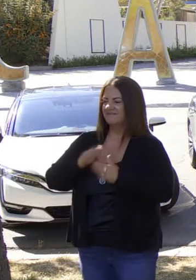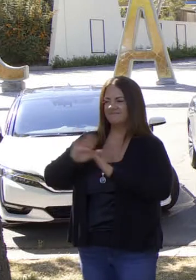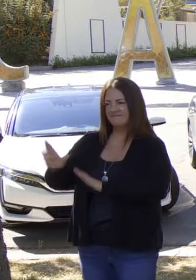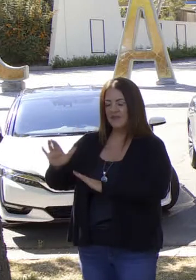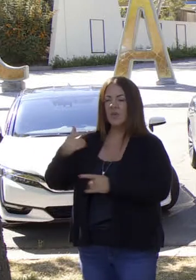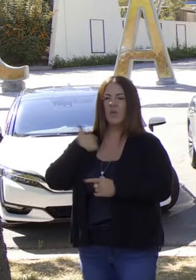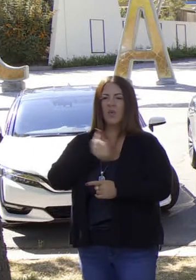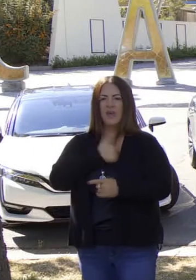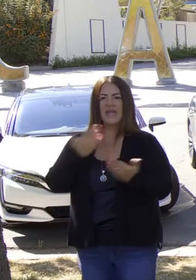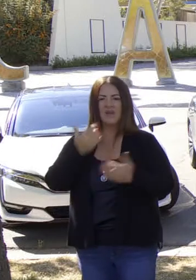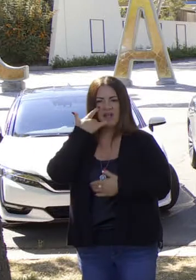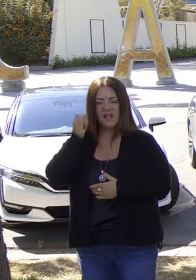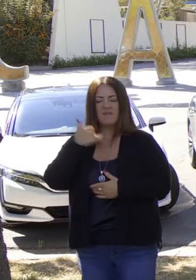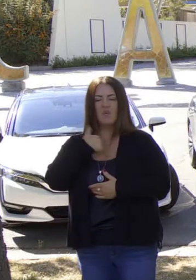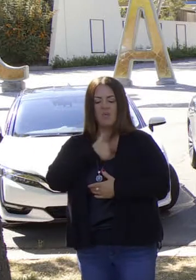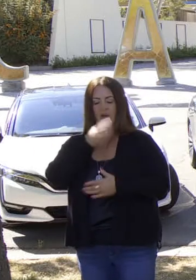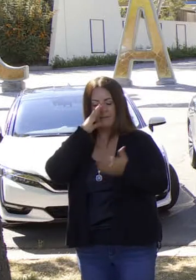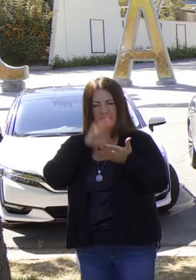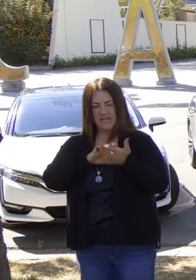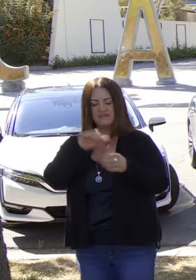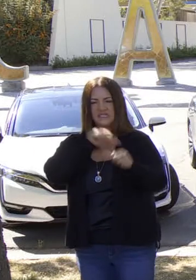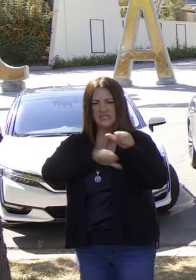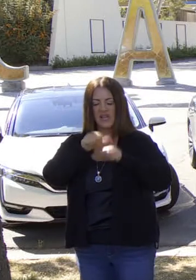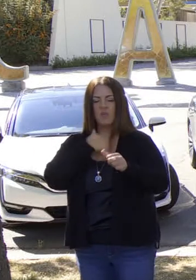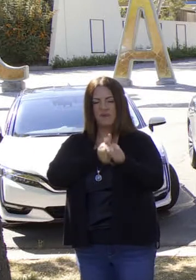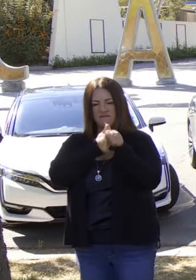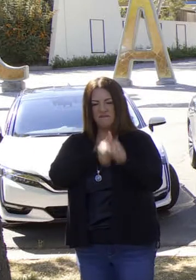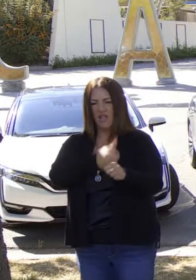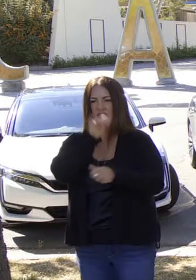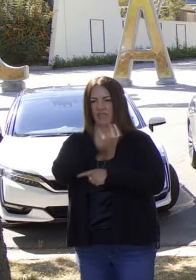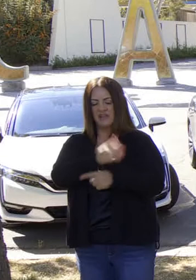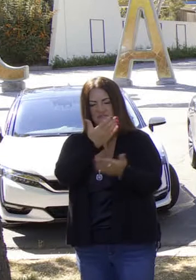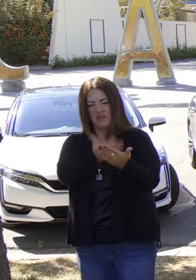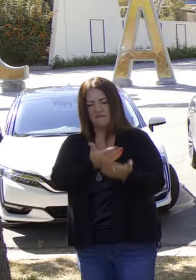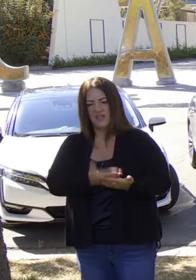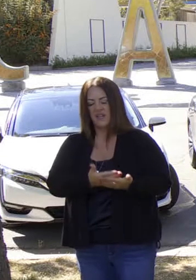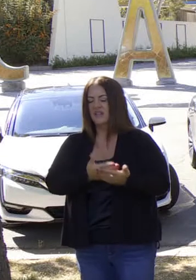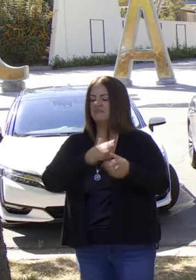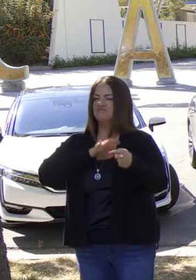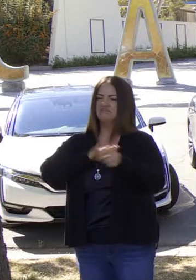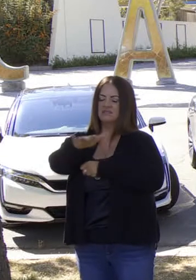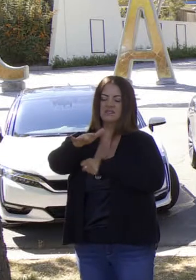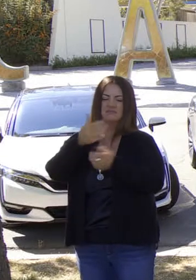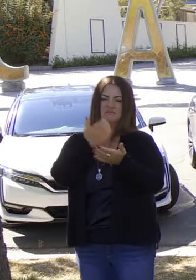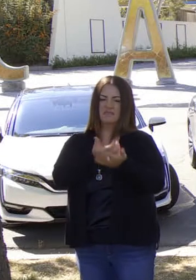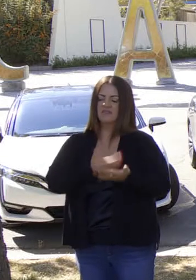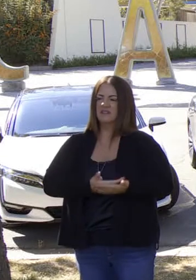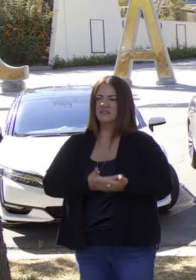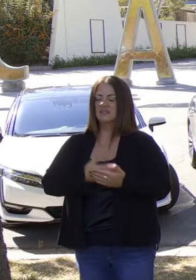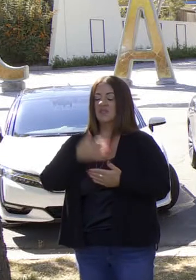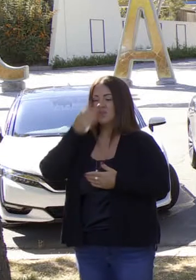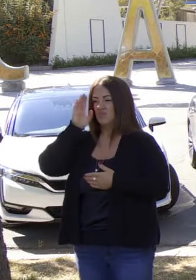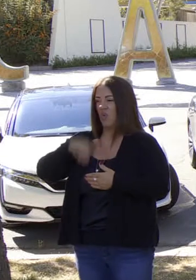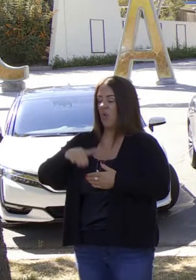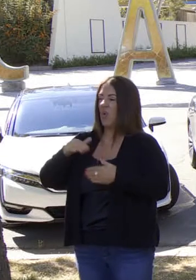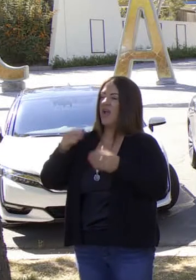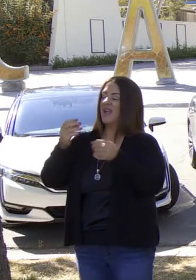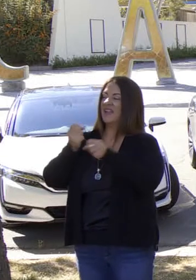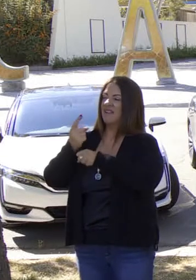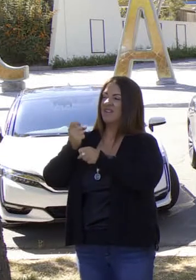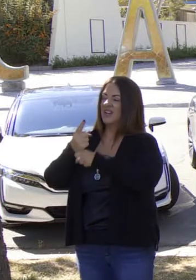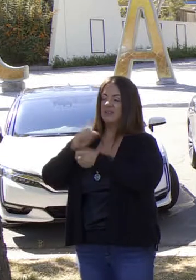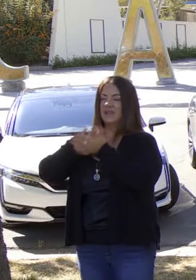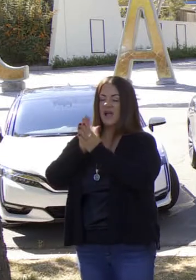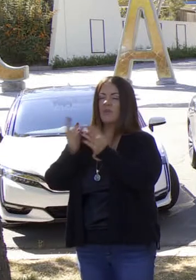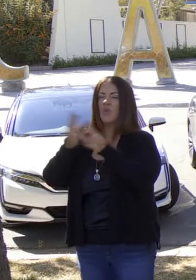En California queremos dirigir conciencia. Queremos abordar los hechos observables de la ciencia. Abundantes respecto al calor que se